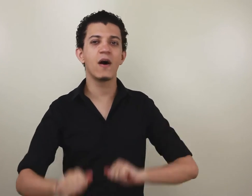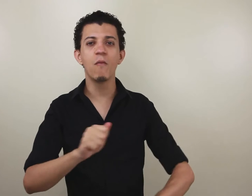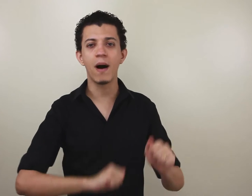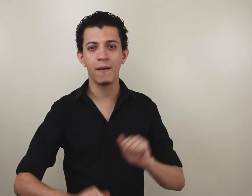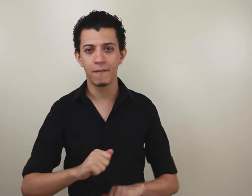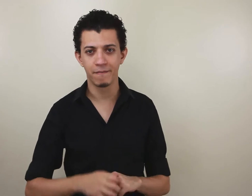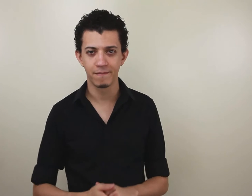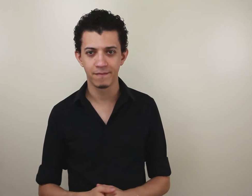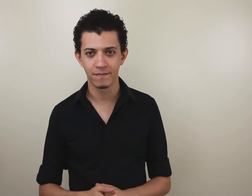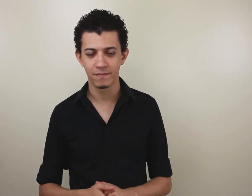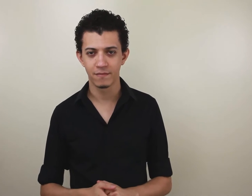arrumar.